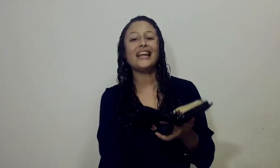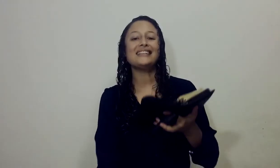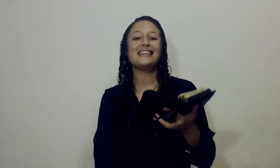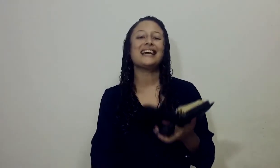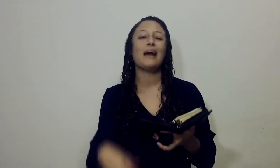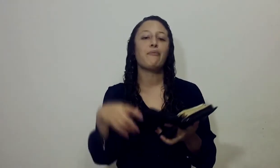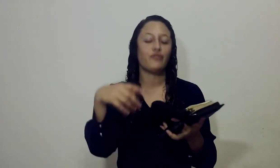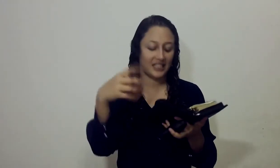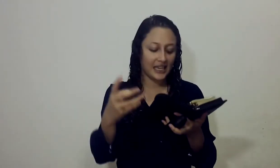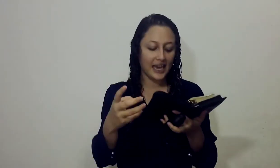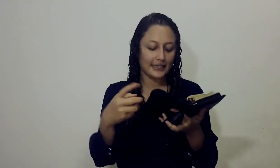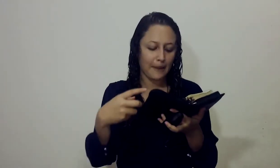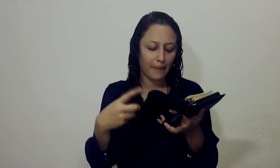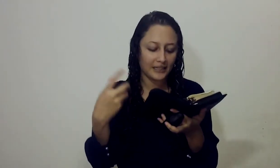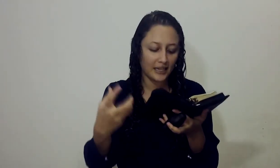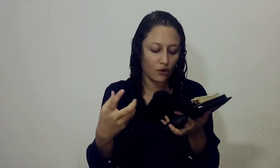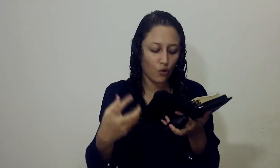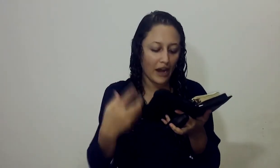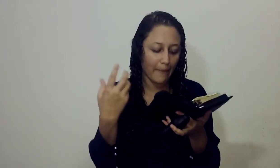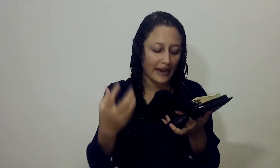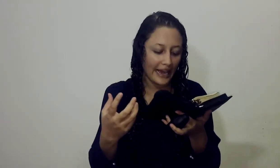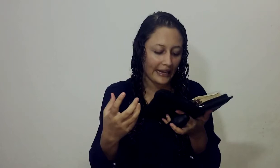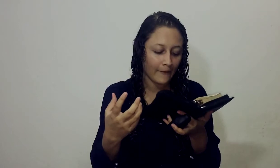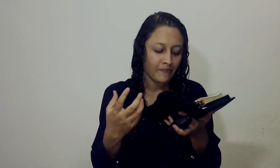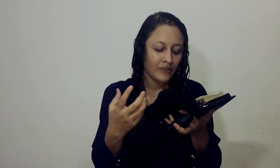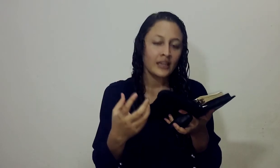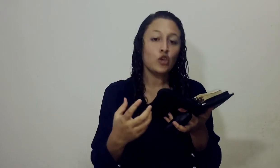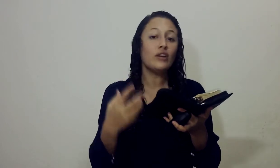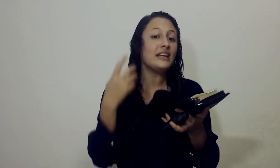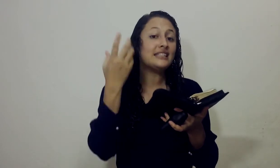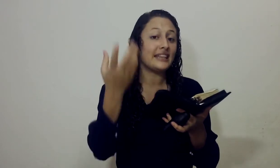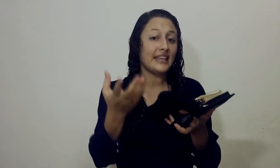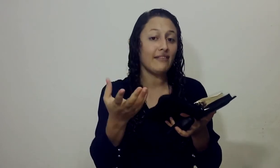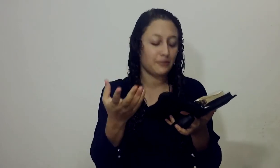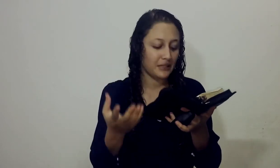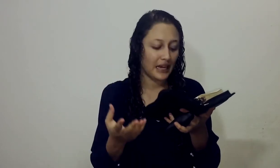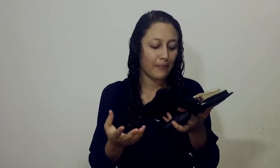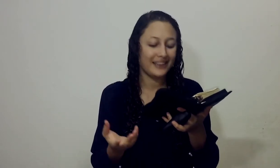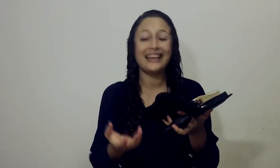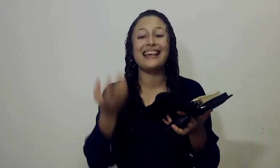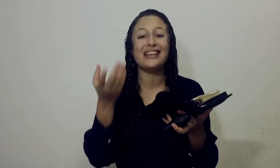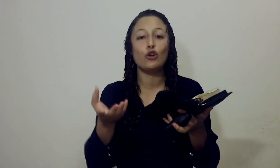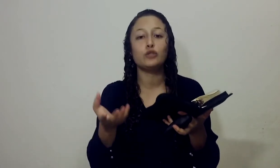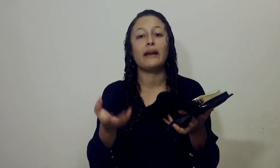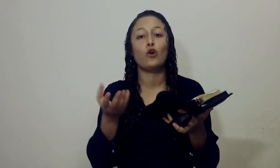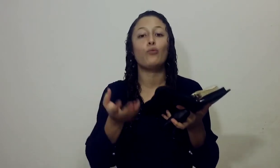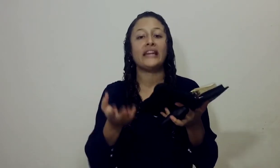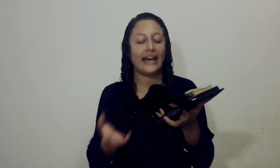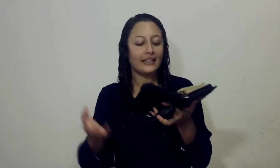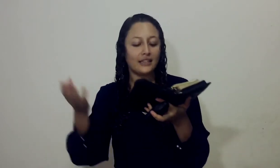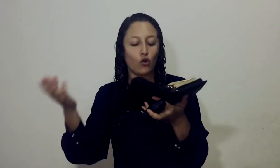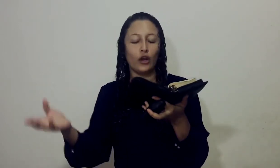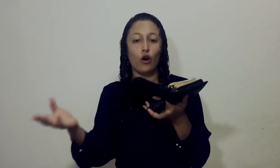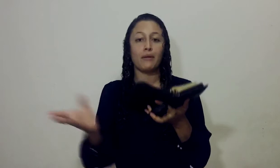Santo Quiere decir que la profecía siempre ha sido una manera y una iniciativa especialmente de Dios Para